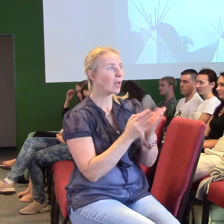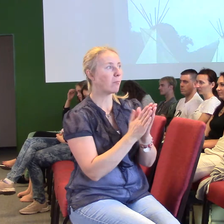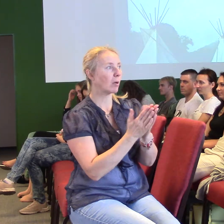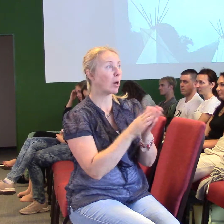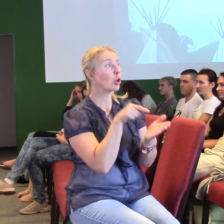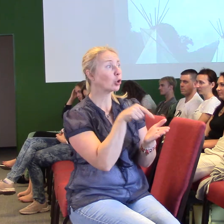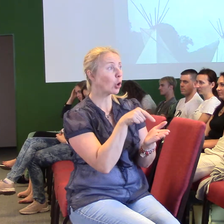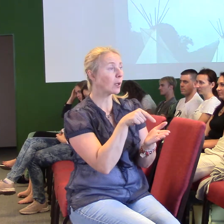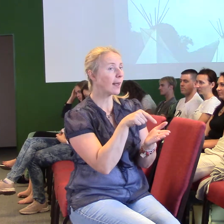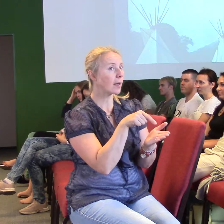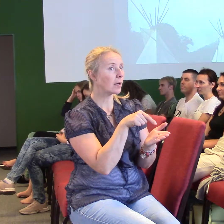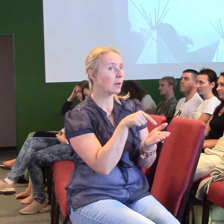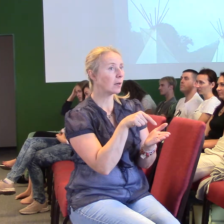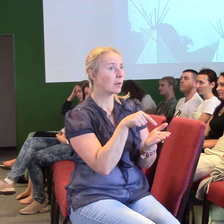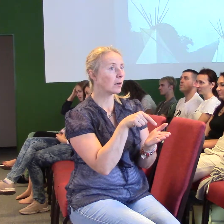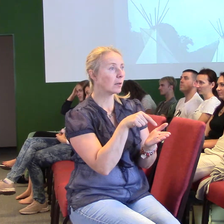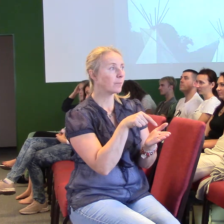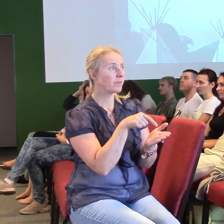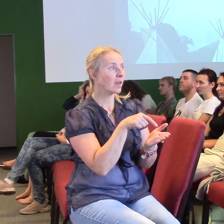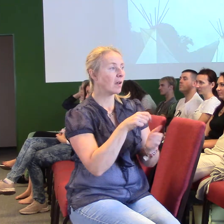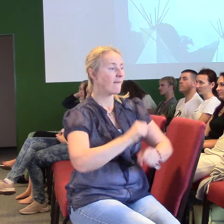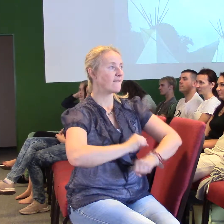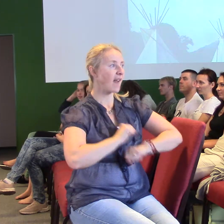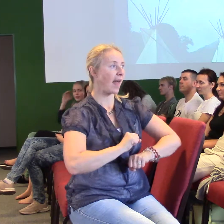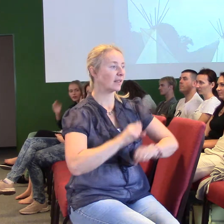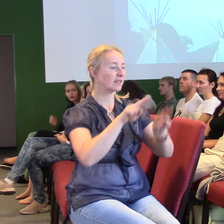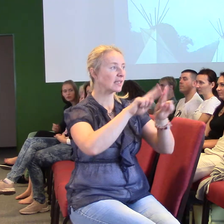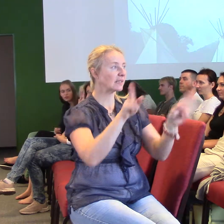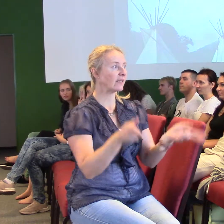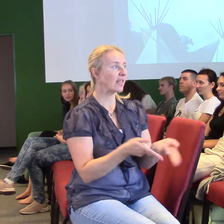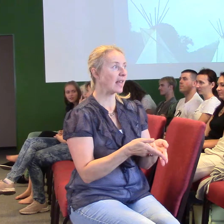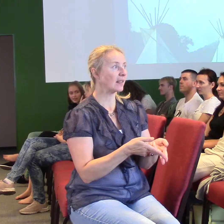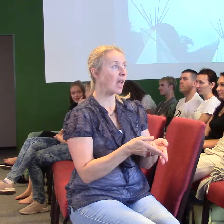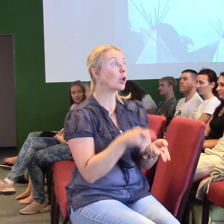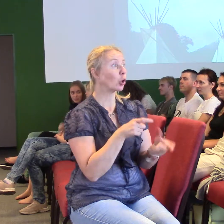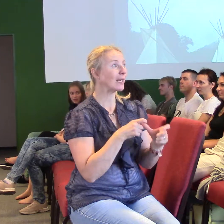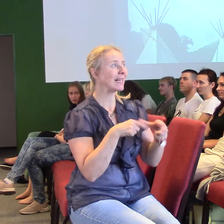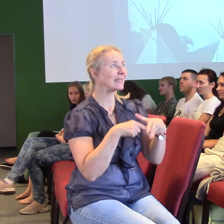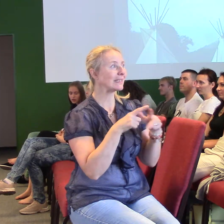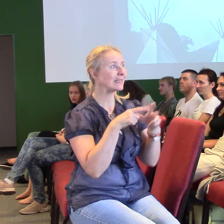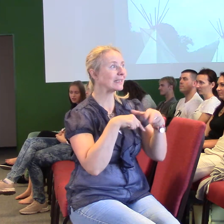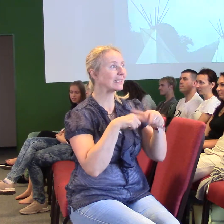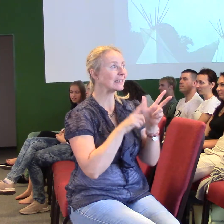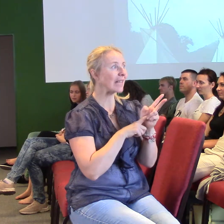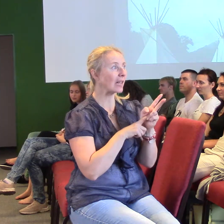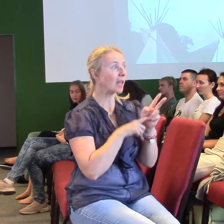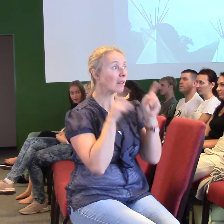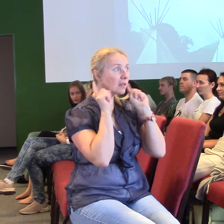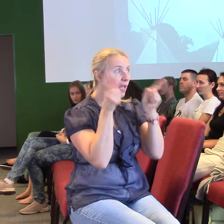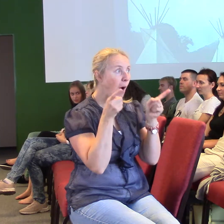vlastně ten vládce tohoto světa, náš nepřítel, satan, dňábel, který se s nás snaží